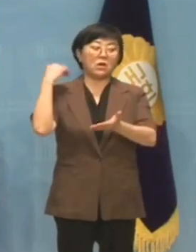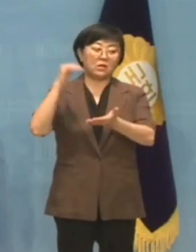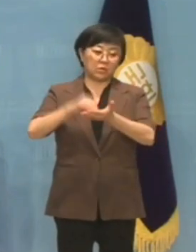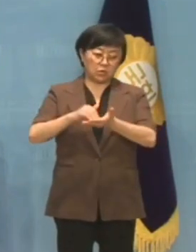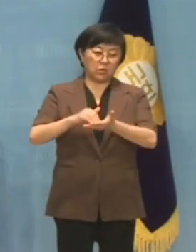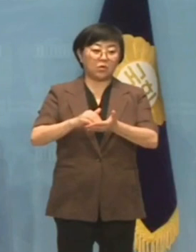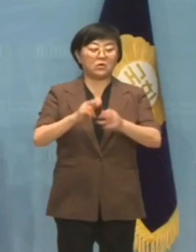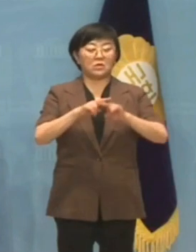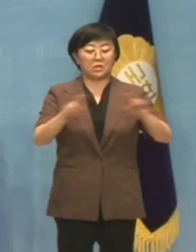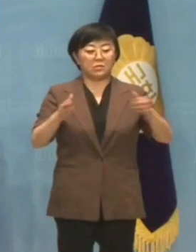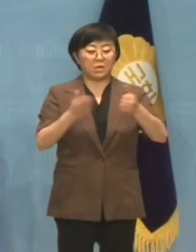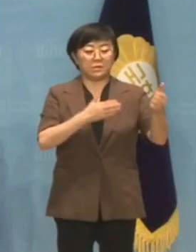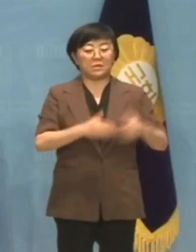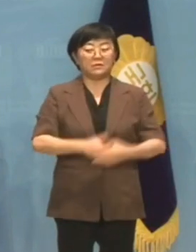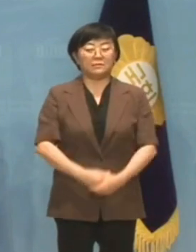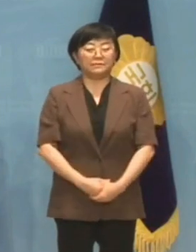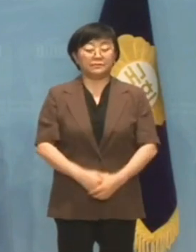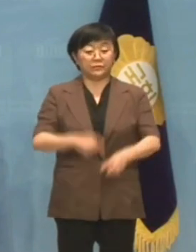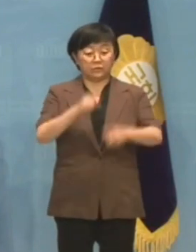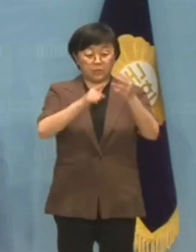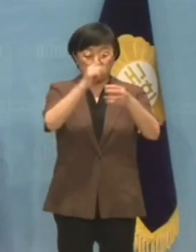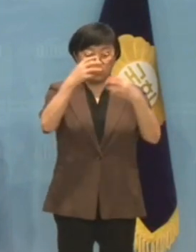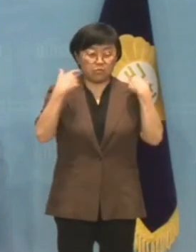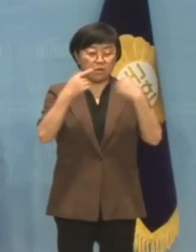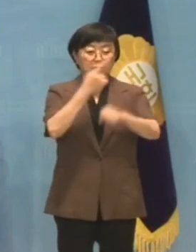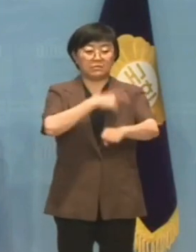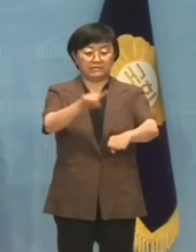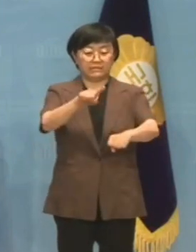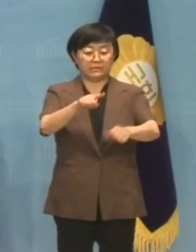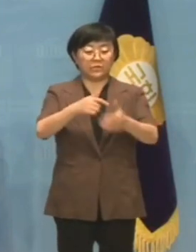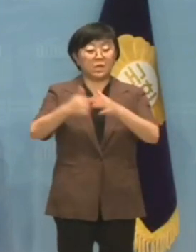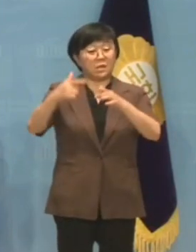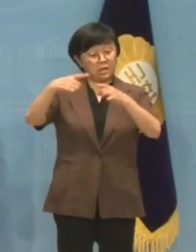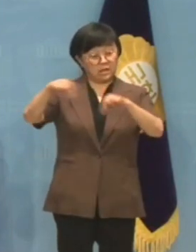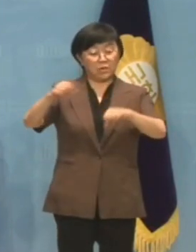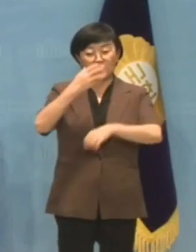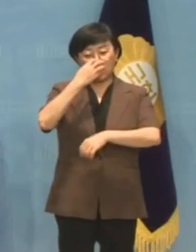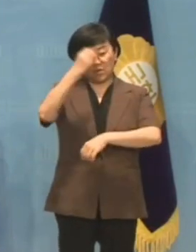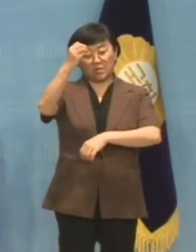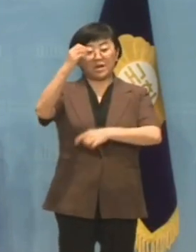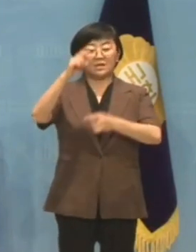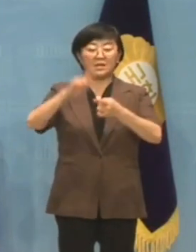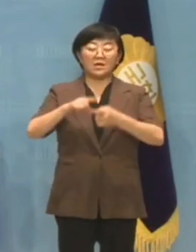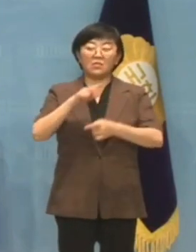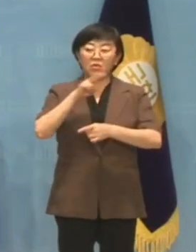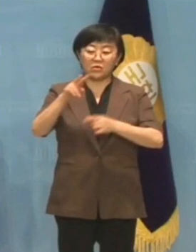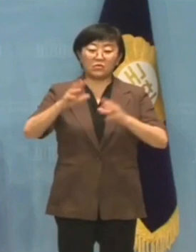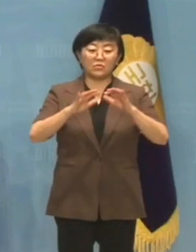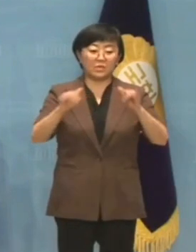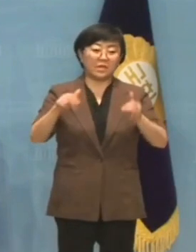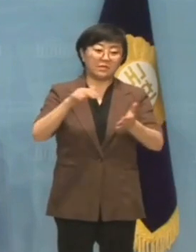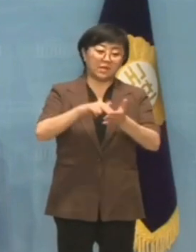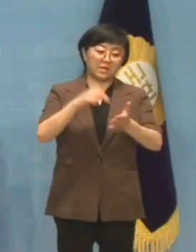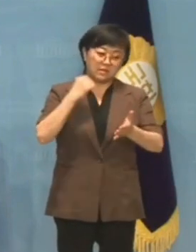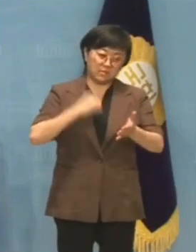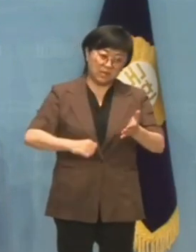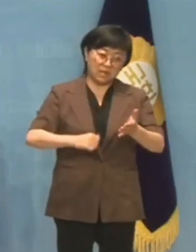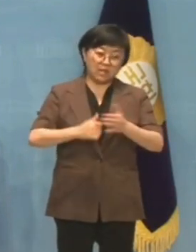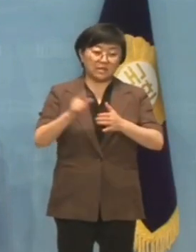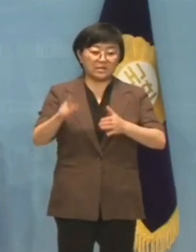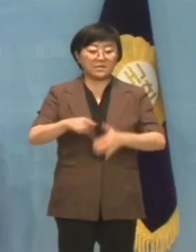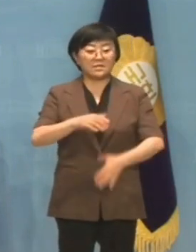돌려놓기를 바랍니다. 윤석열 정부의 무능함과 일본의 오마한 방자함을 지켜보는 국민의 인내심도